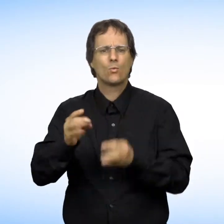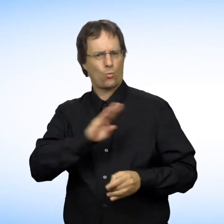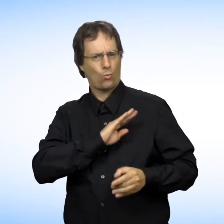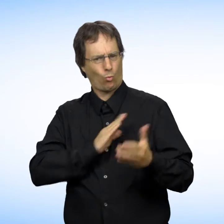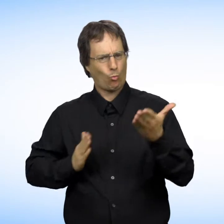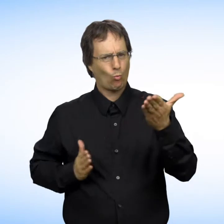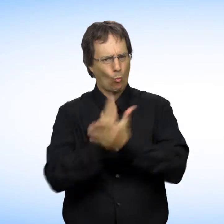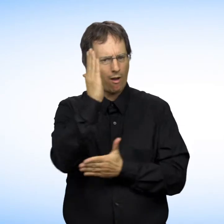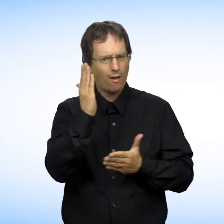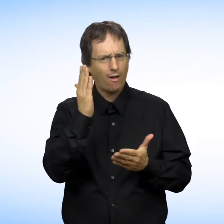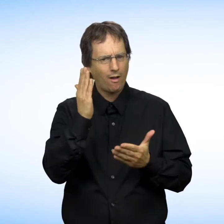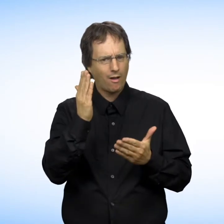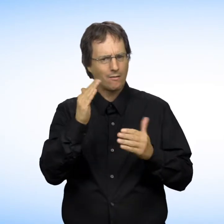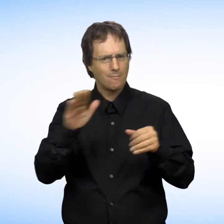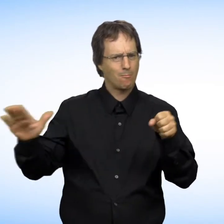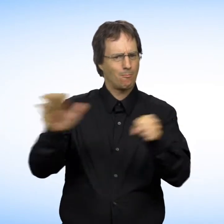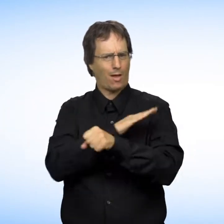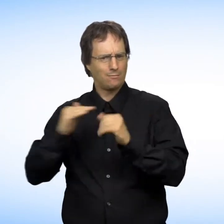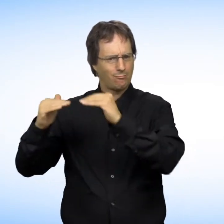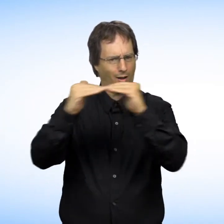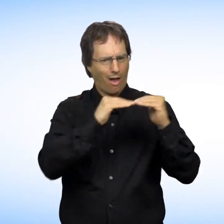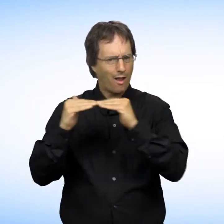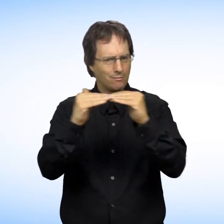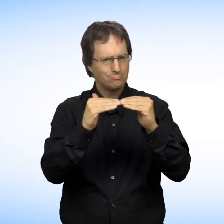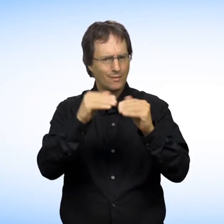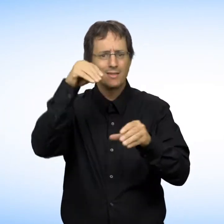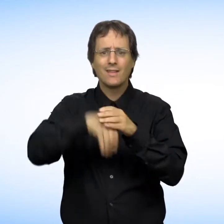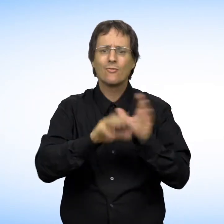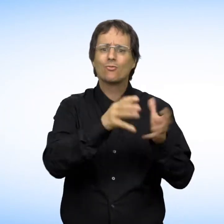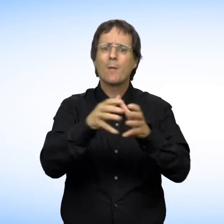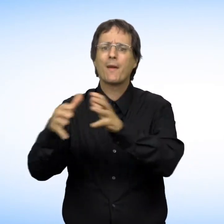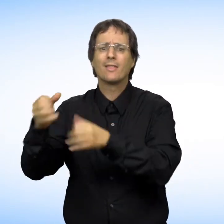Tous les individus ont le droit d'être traités en pleine égalité dans le domaine du travail.